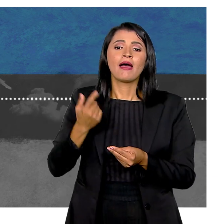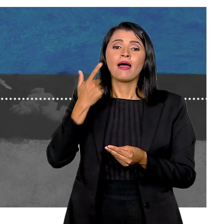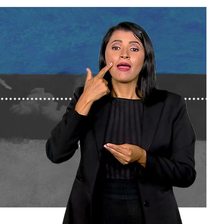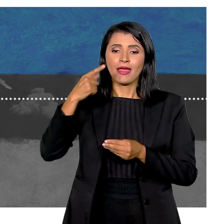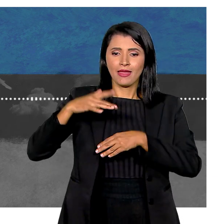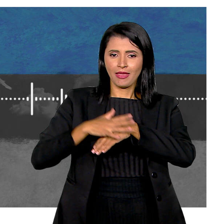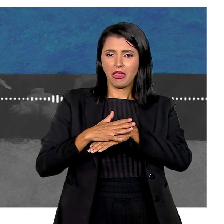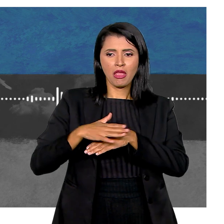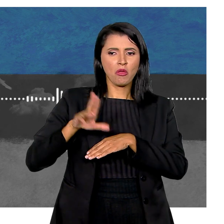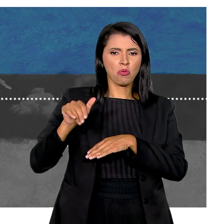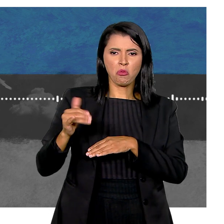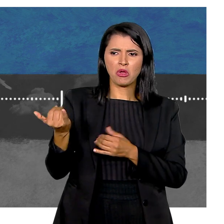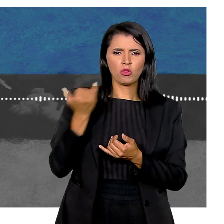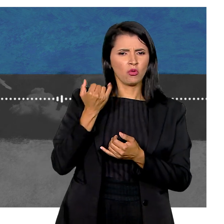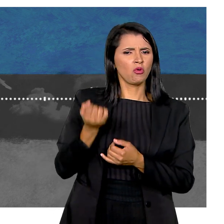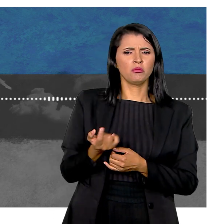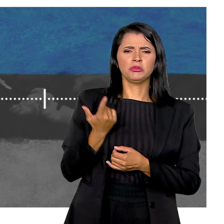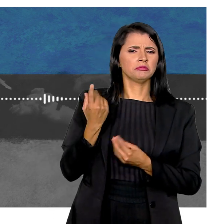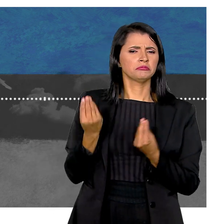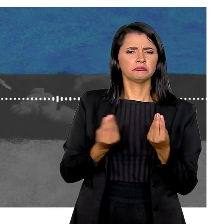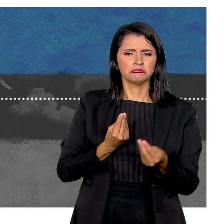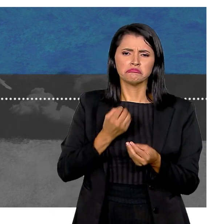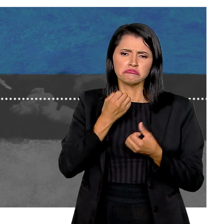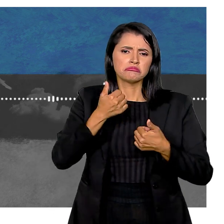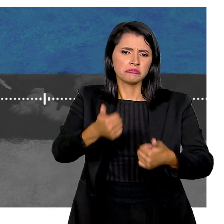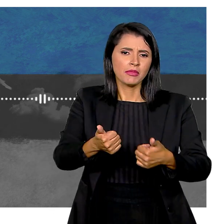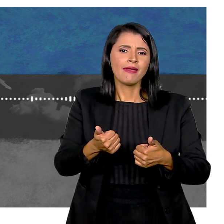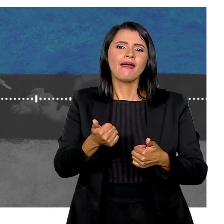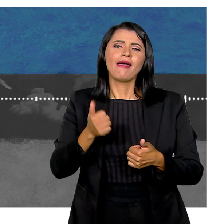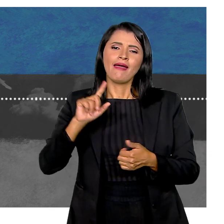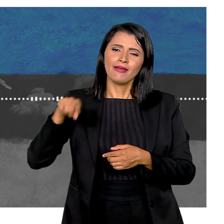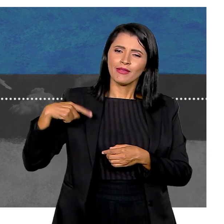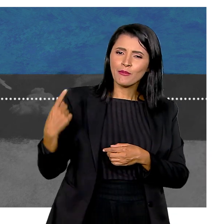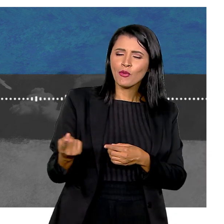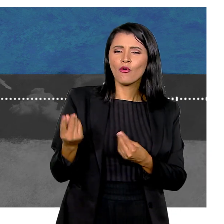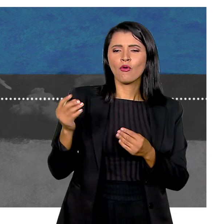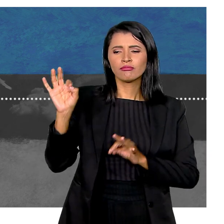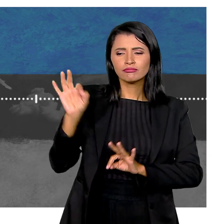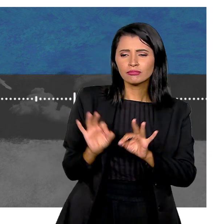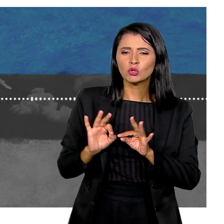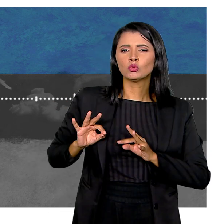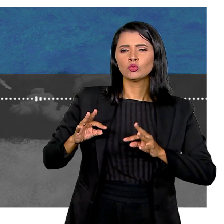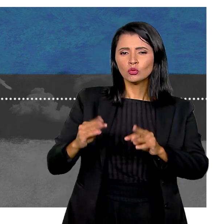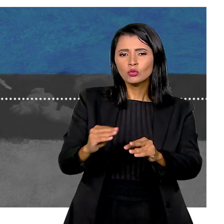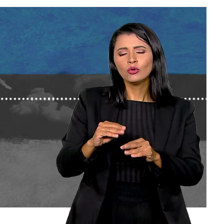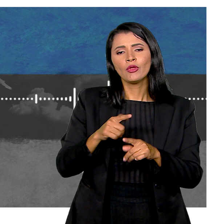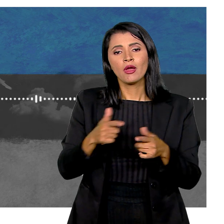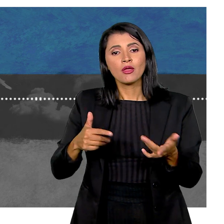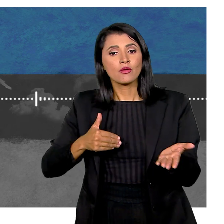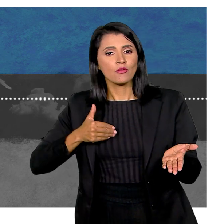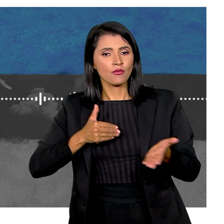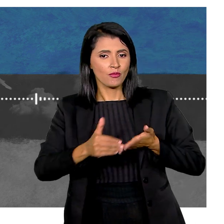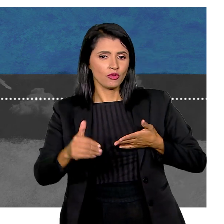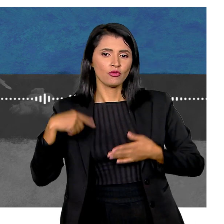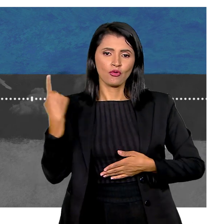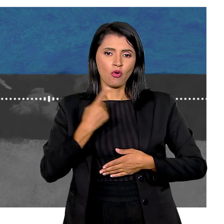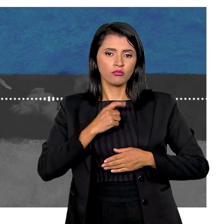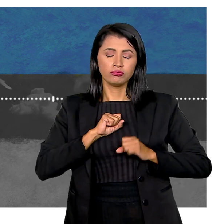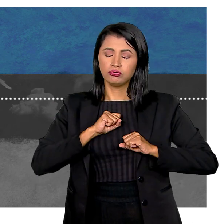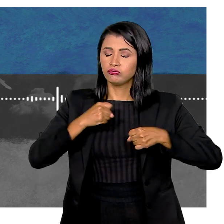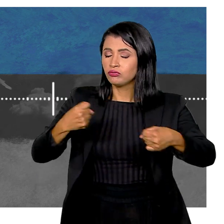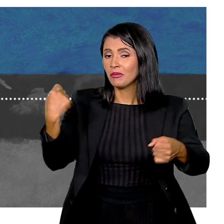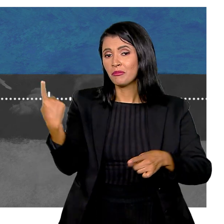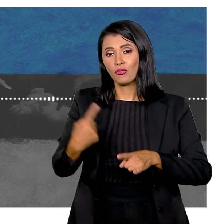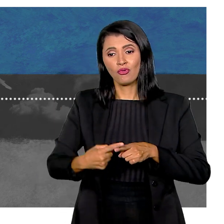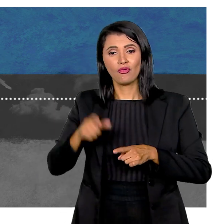criptorquídea Nunca tinha ouvido falar Então até aí tudo bem E aí recebemos aulas, fomos passados, é tudo E aí que começou a nossa